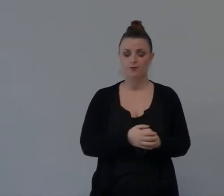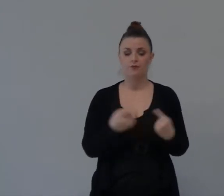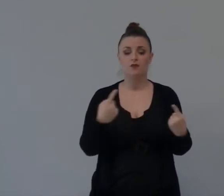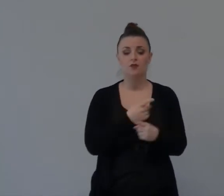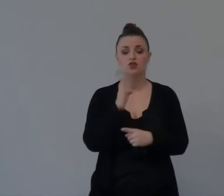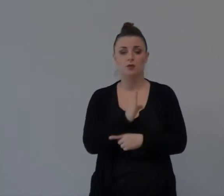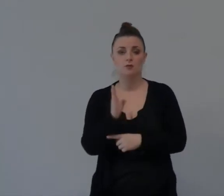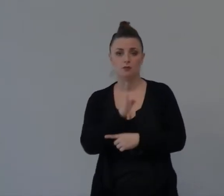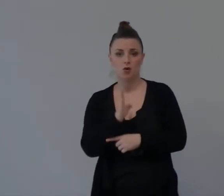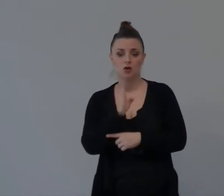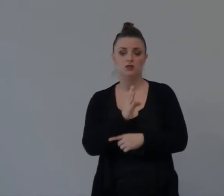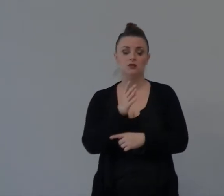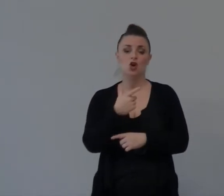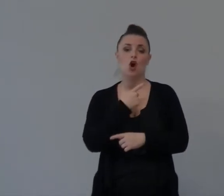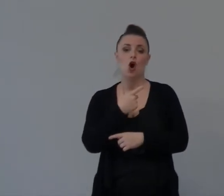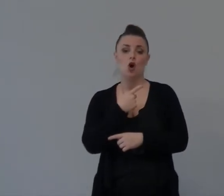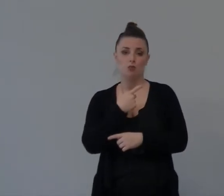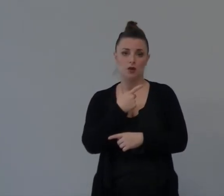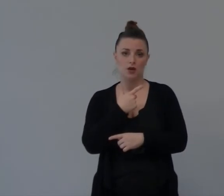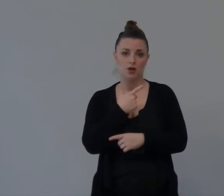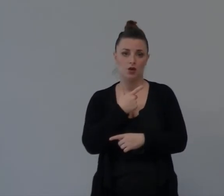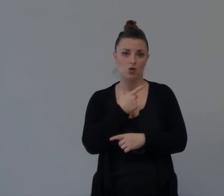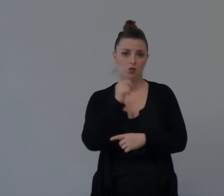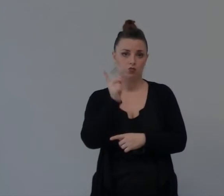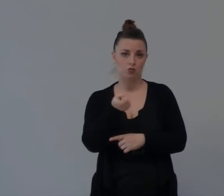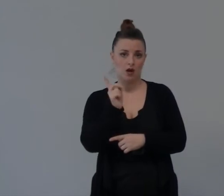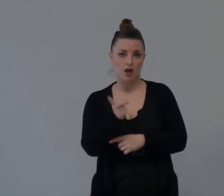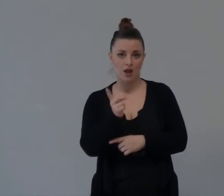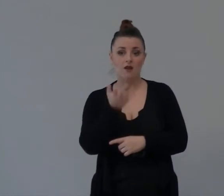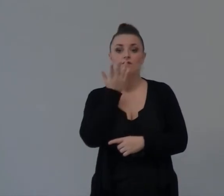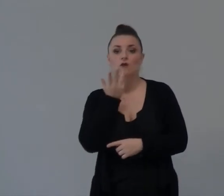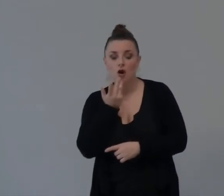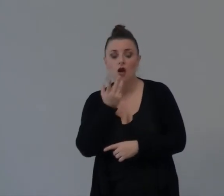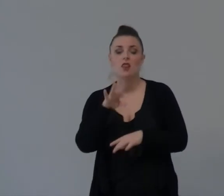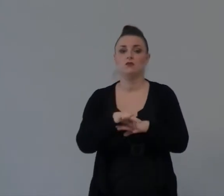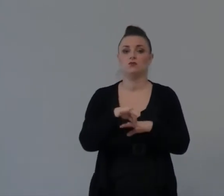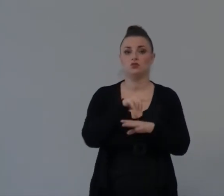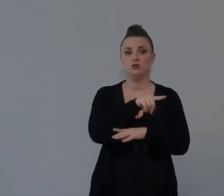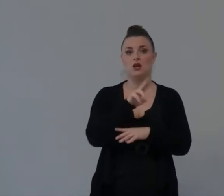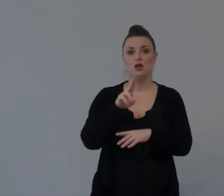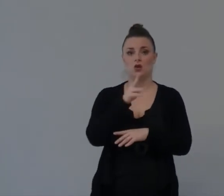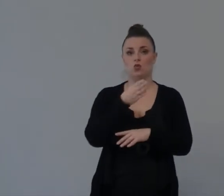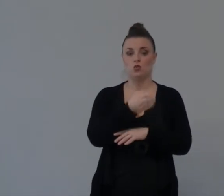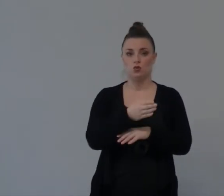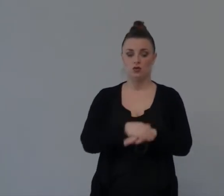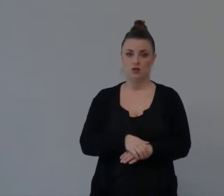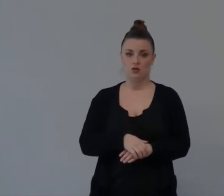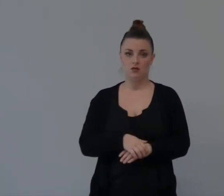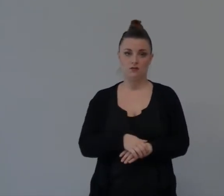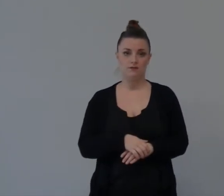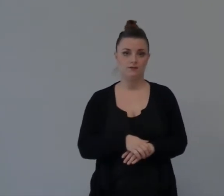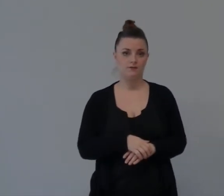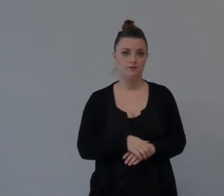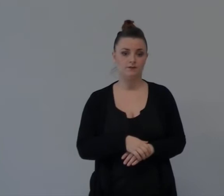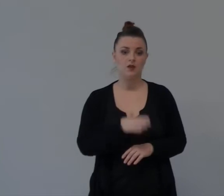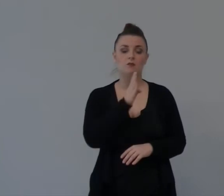Non Aveva Obbligato Ma Lui Voleva Sposare Perché Arlego Non Doveva Boaz Non Doveva Dare